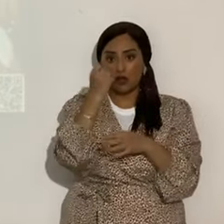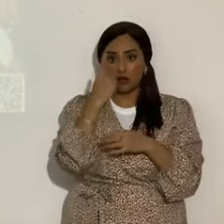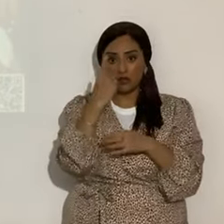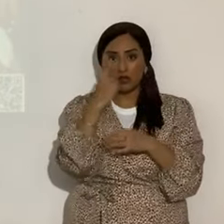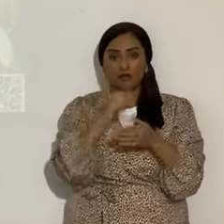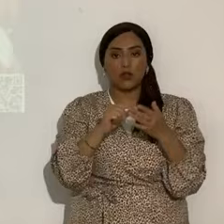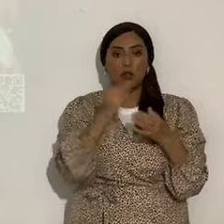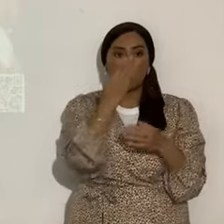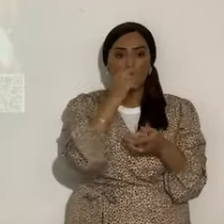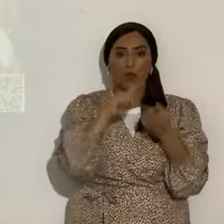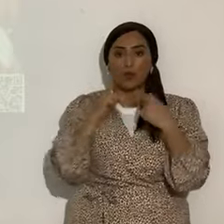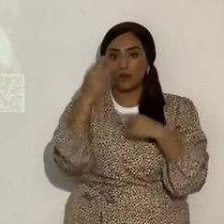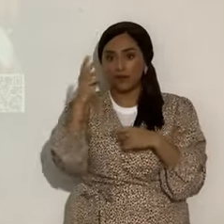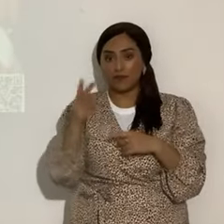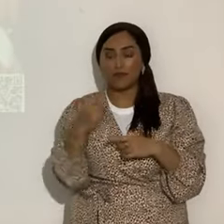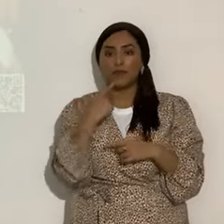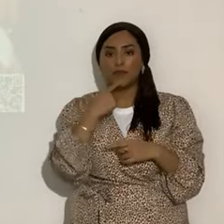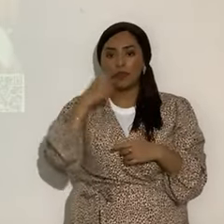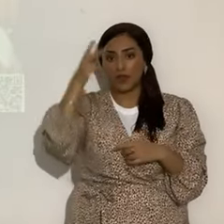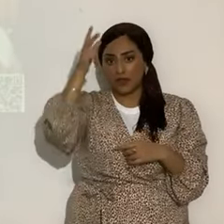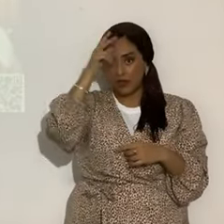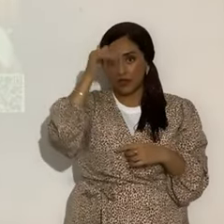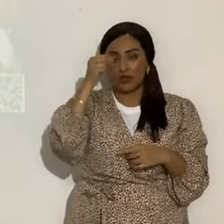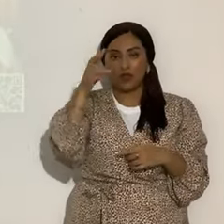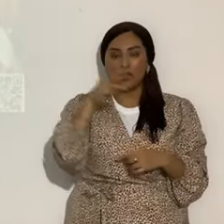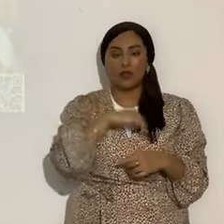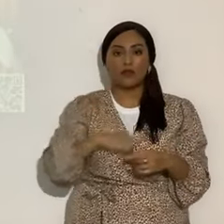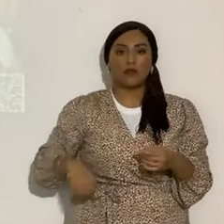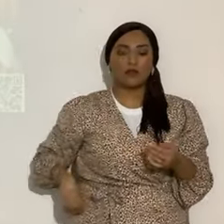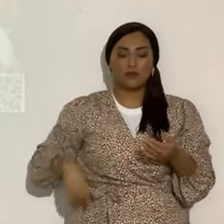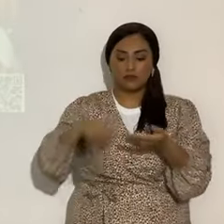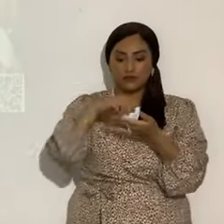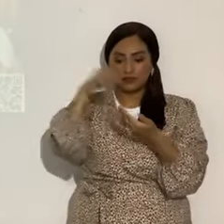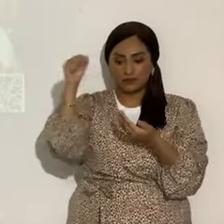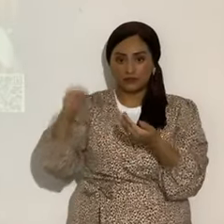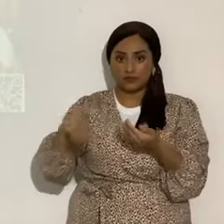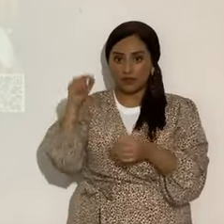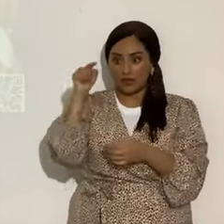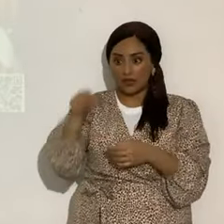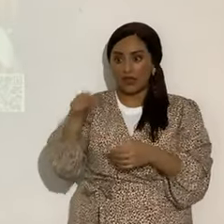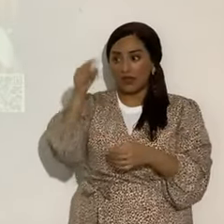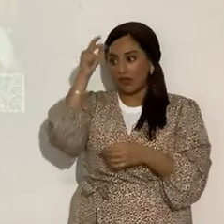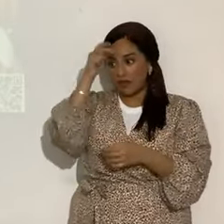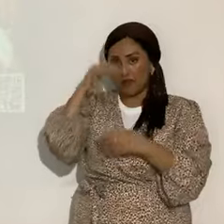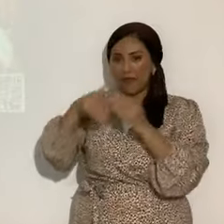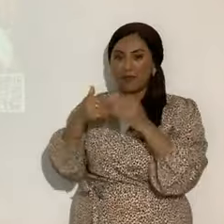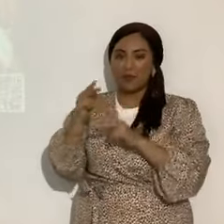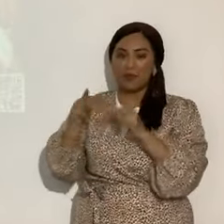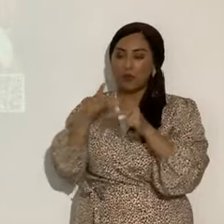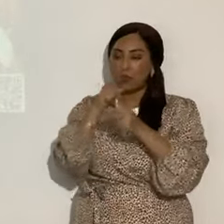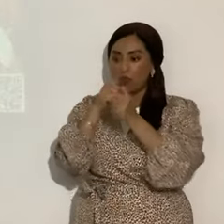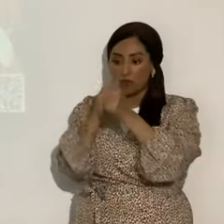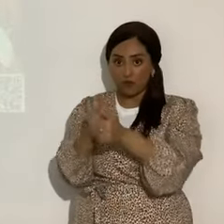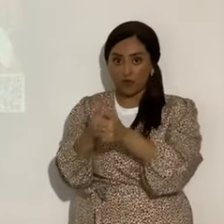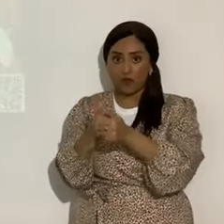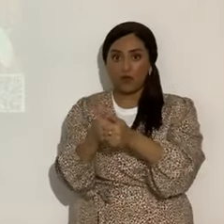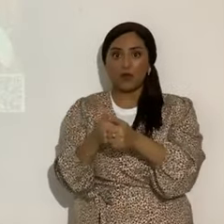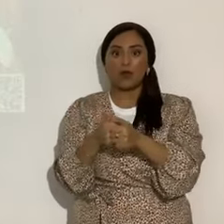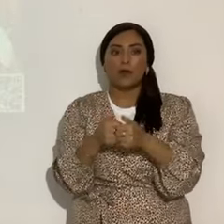16, dice que Hasatán, Yahshua Mashiach le reprenda, a él, sus demonios y todos sus seguidores, se disfraza como